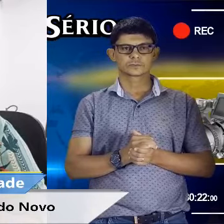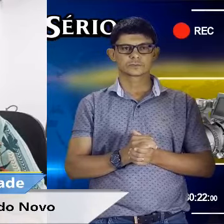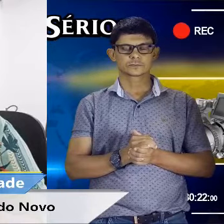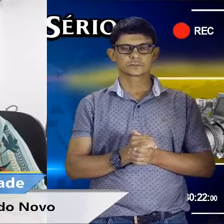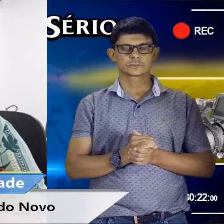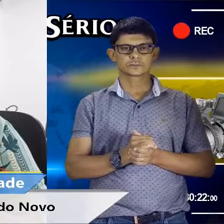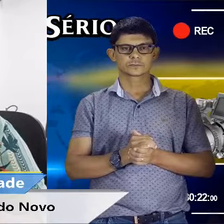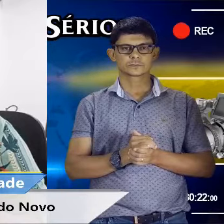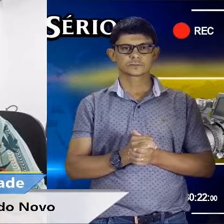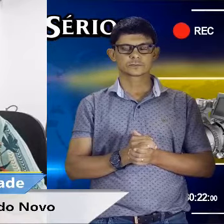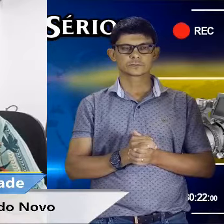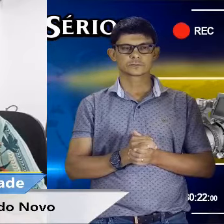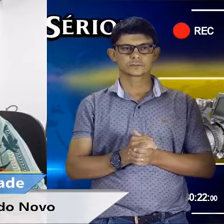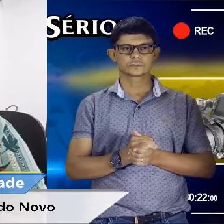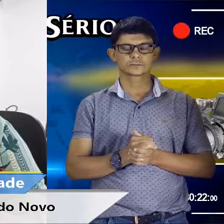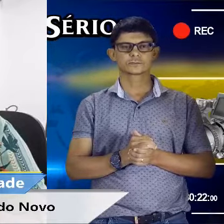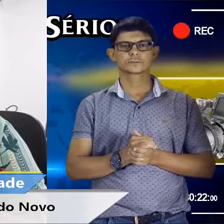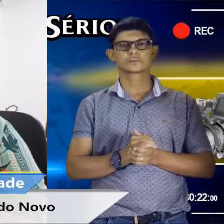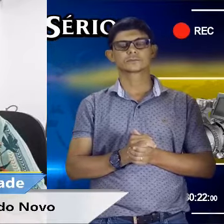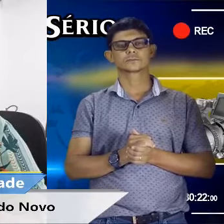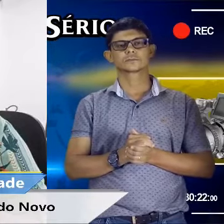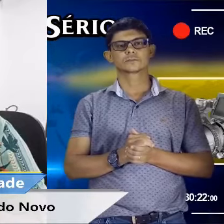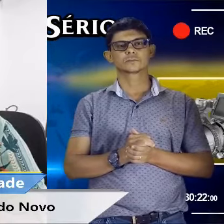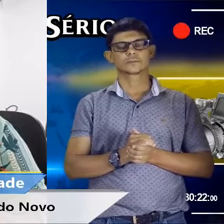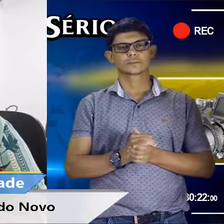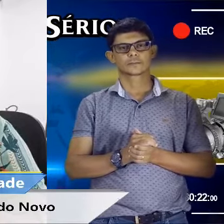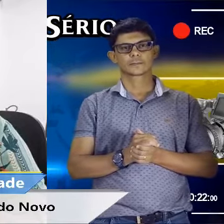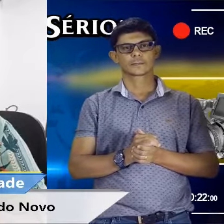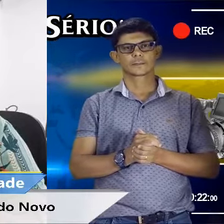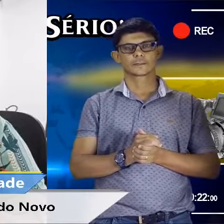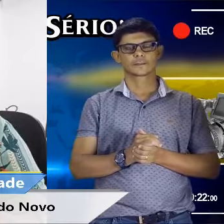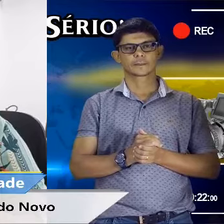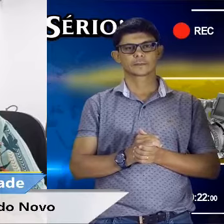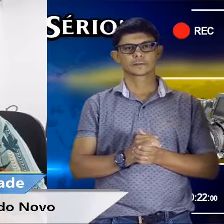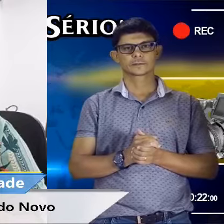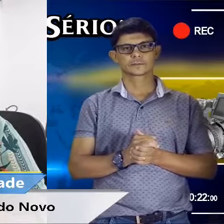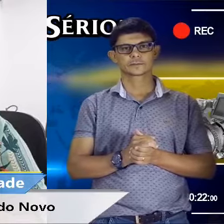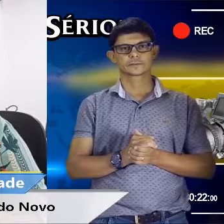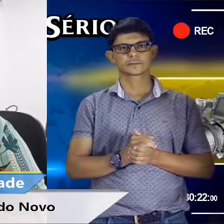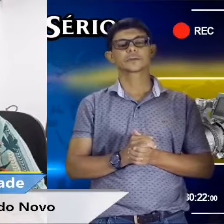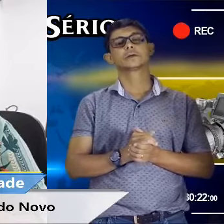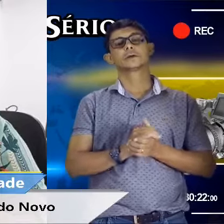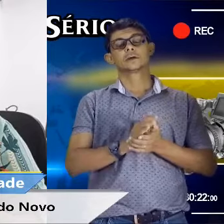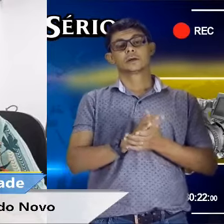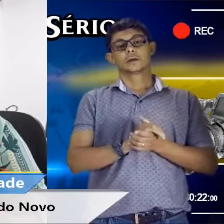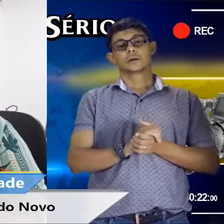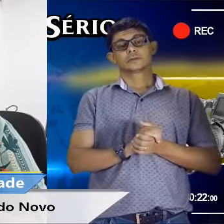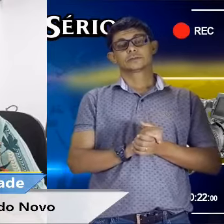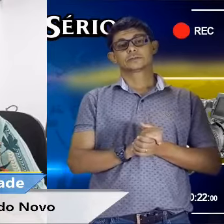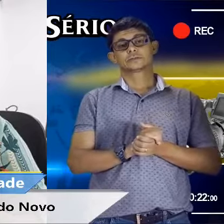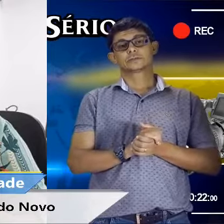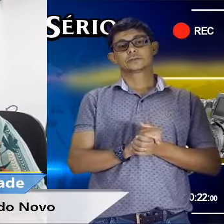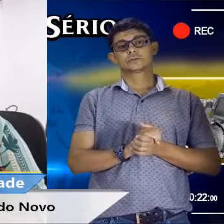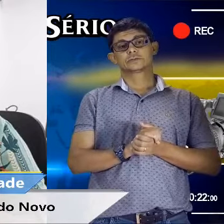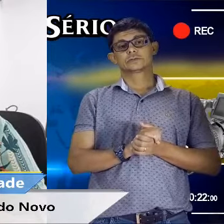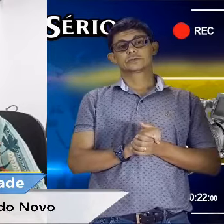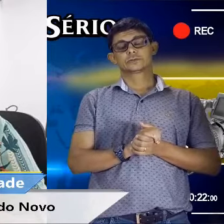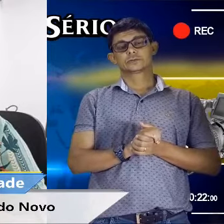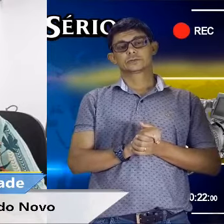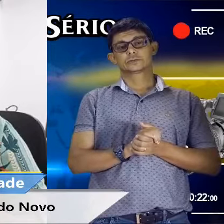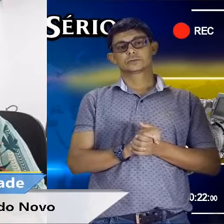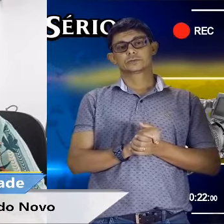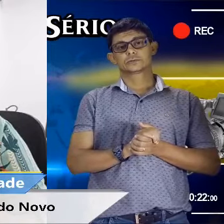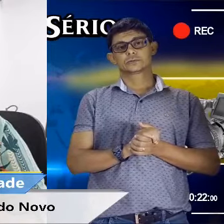ração e a gente vai ficar a mecer do quê? De toda hora ameaçado? Acho que isso não é certo, não é justo.